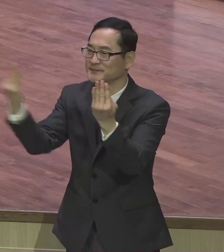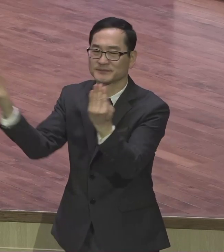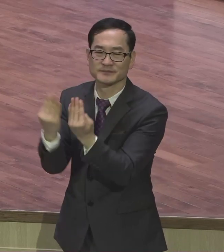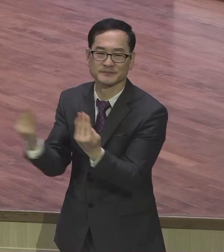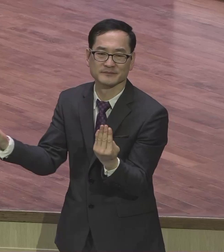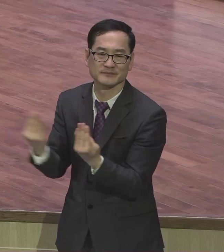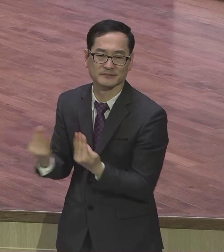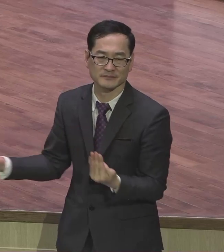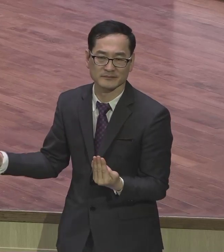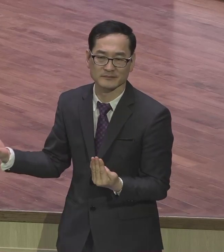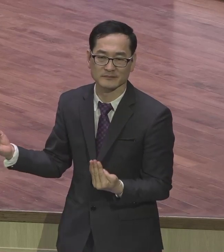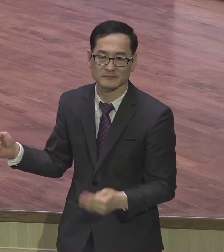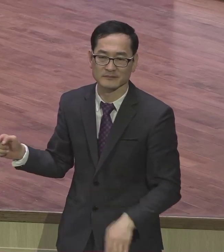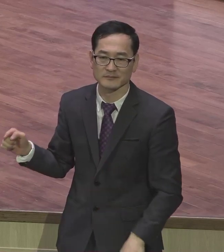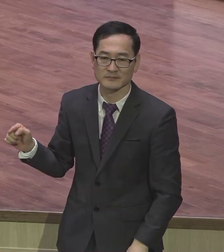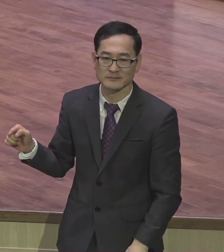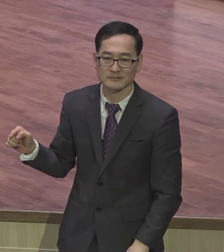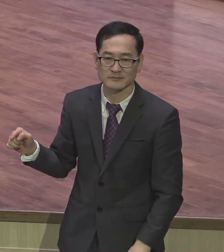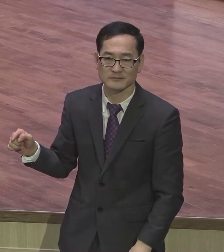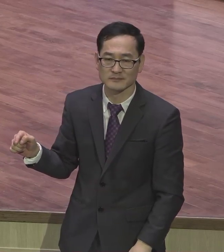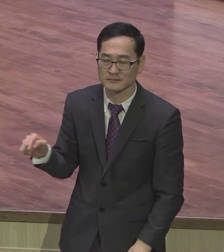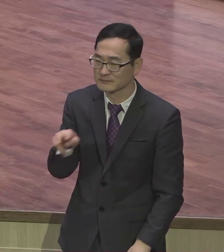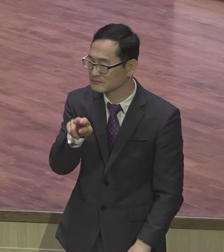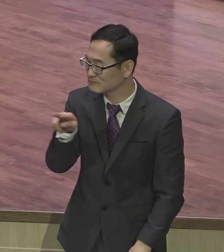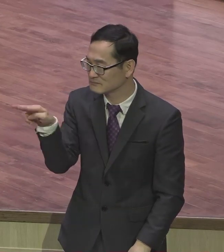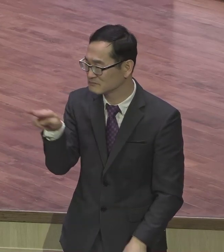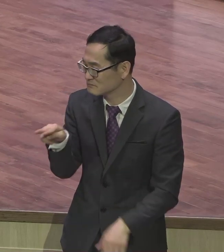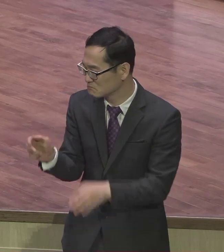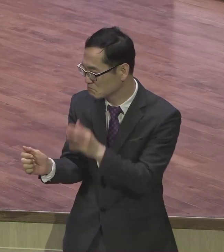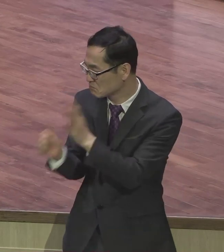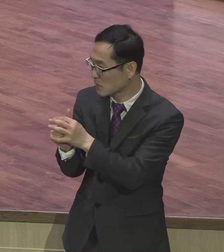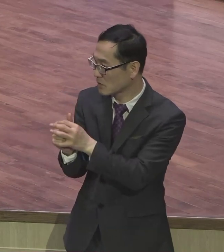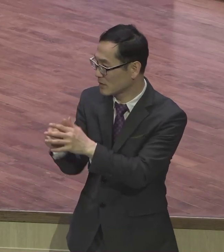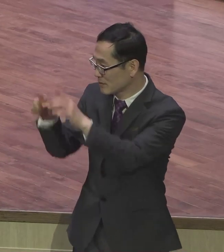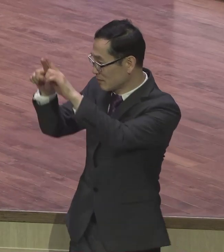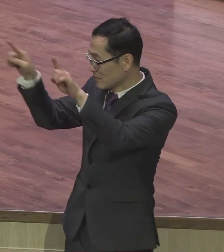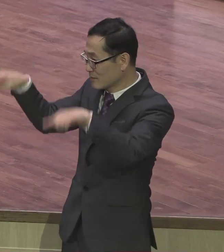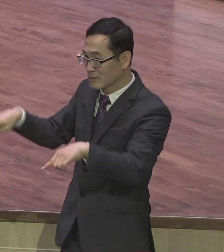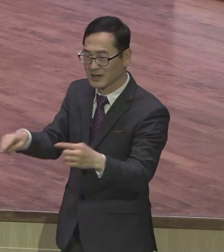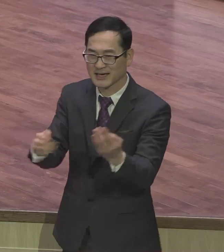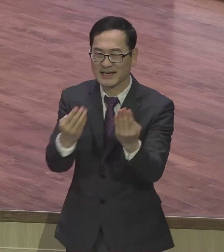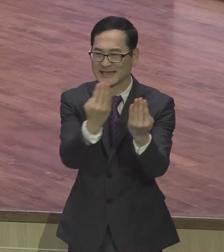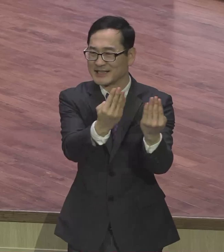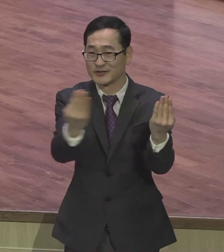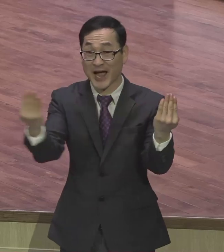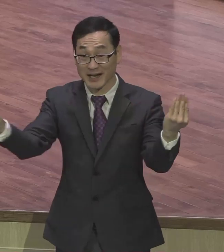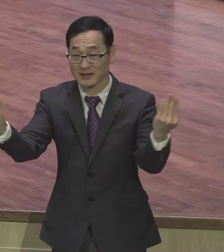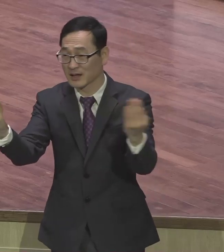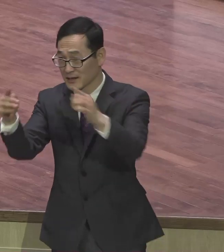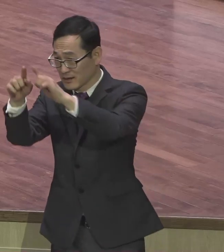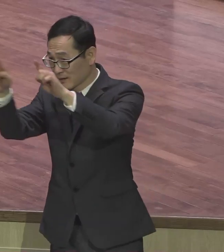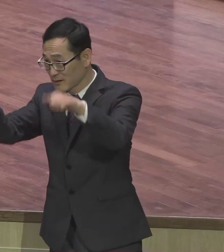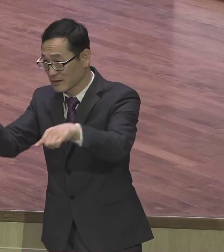걸렸는데 그런데 한 가지 독특한 액자가 있어 사진이 쫙 액자들 쫙 있는데 한 액자에는 딱